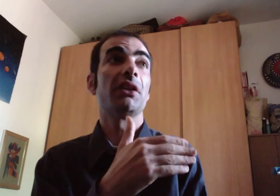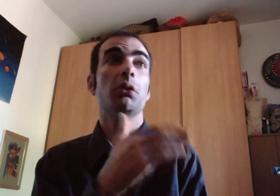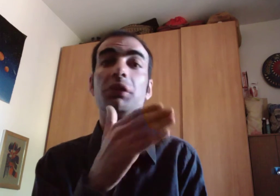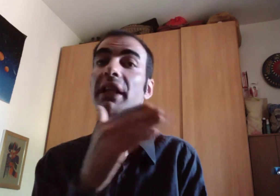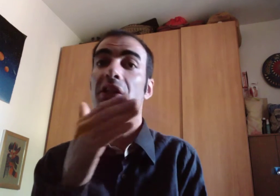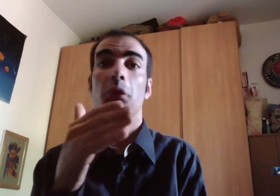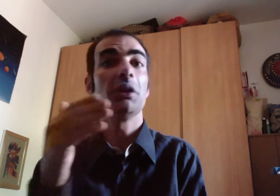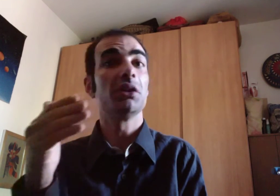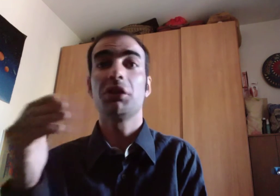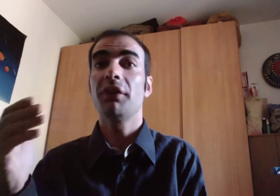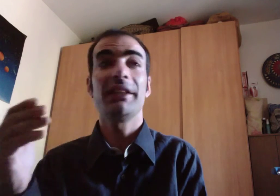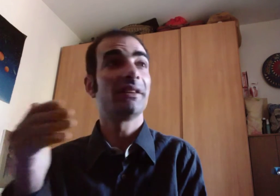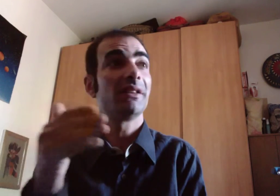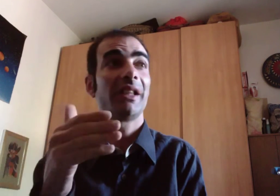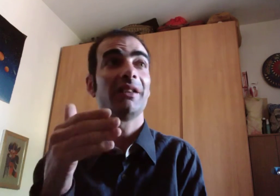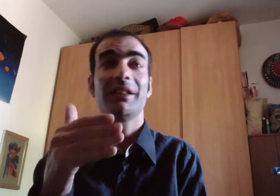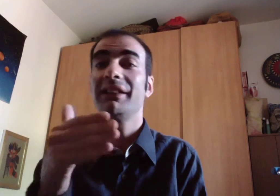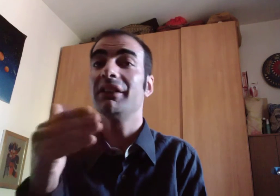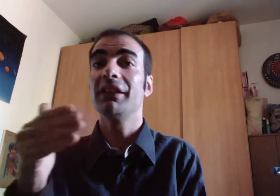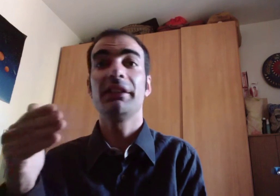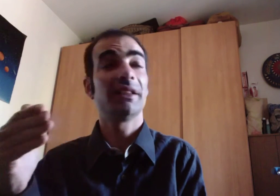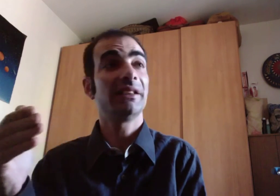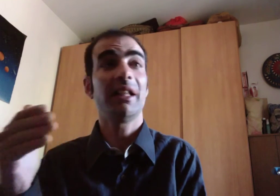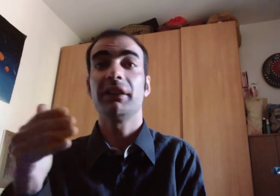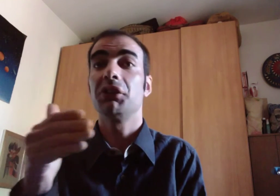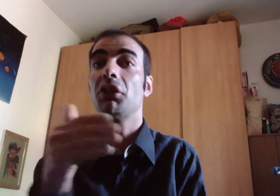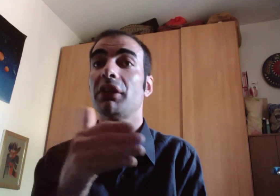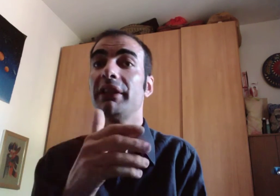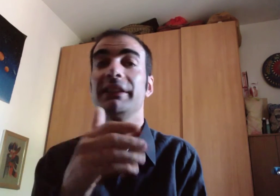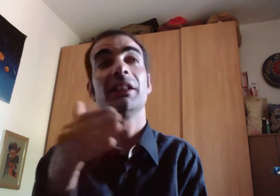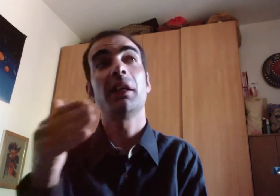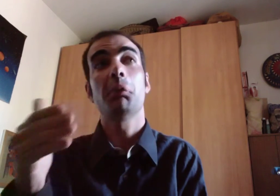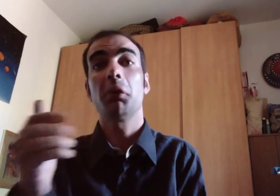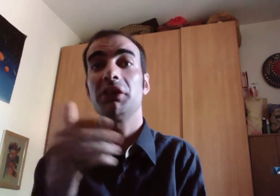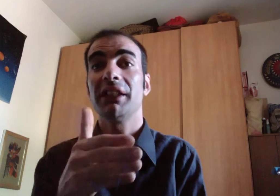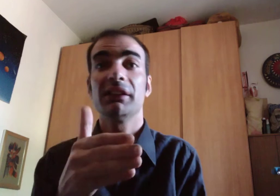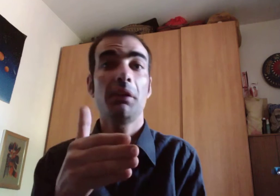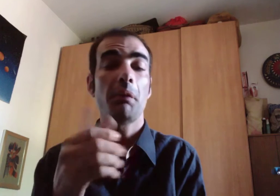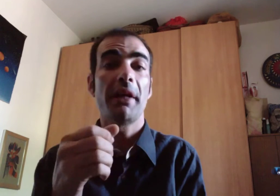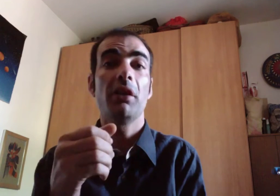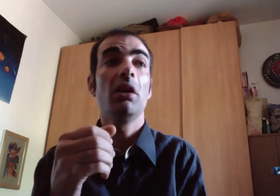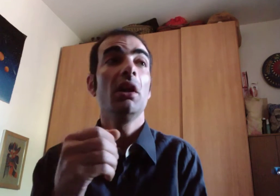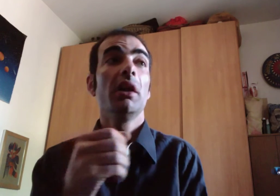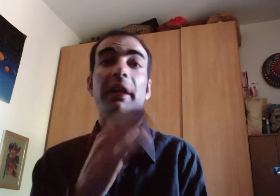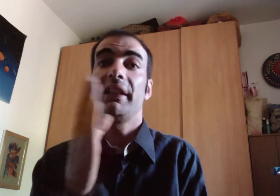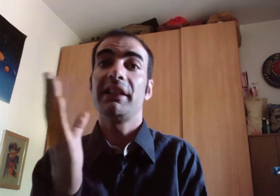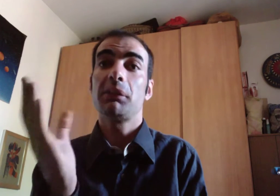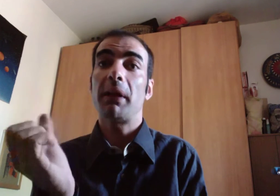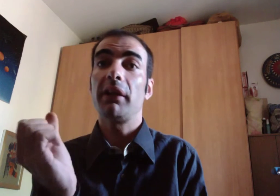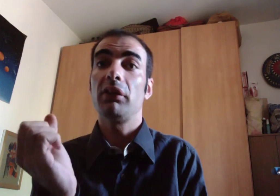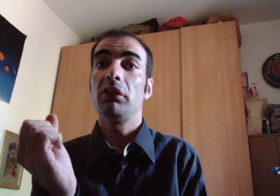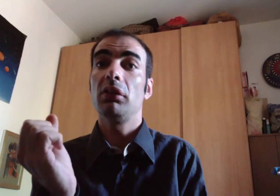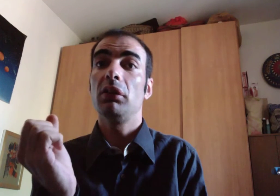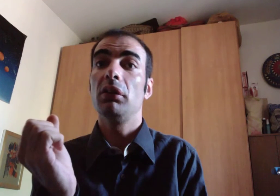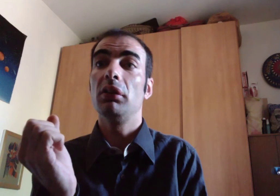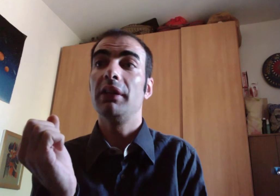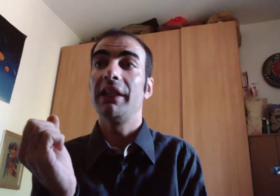su 10 15 20 30 siti e testate giornalistiche importanti e meno che ne spangono la